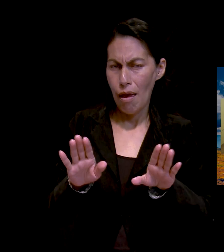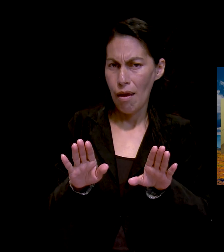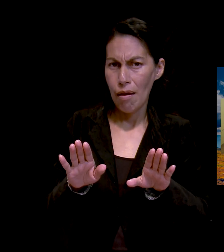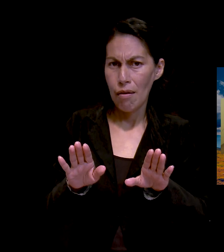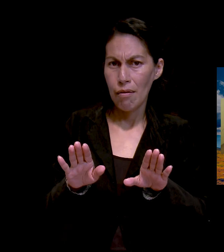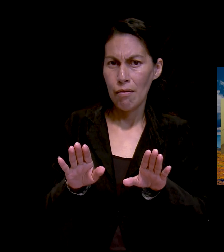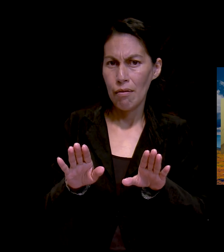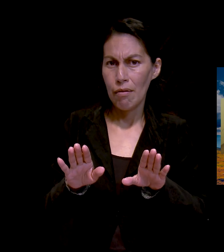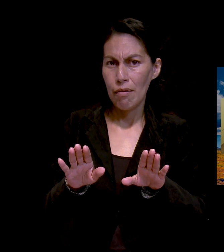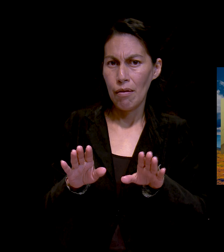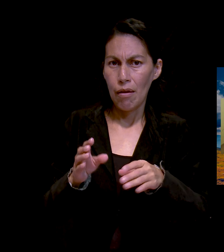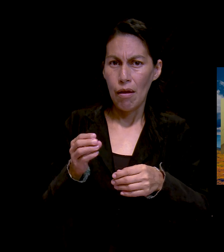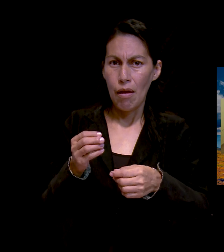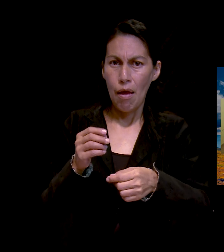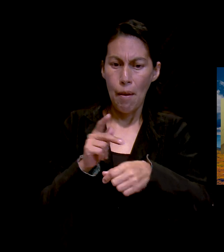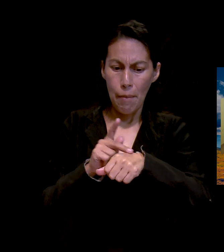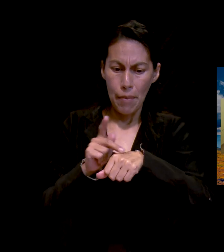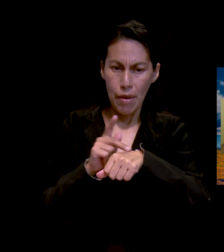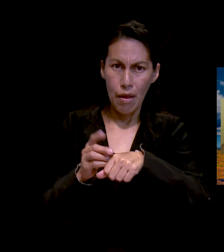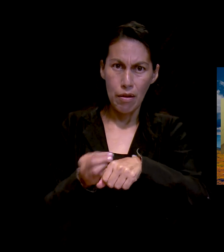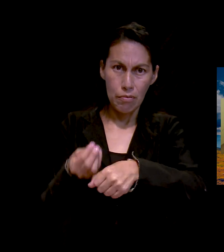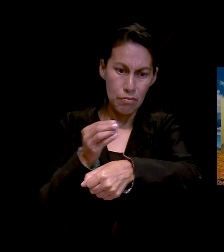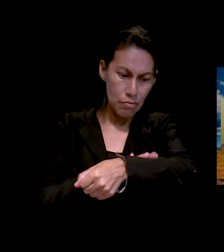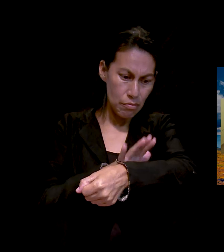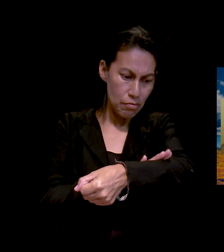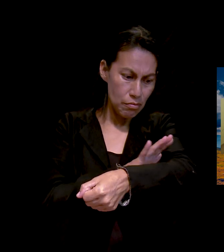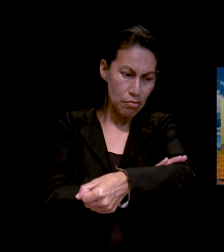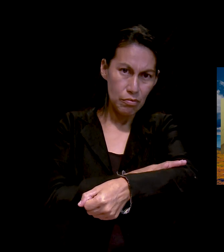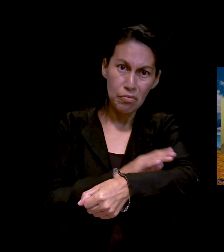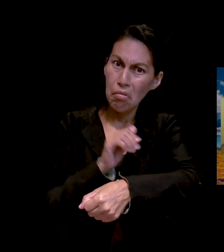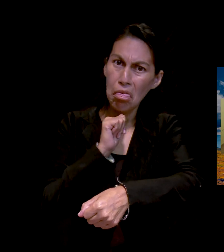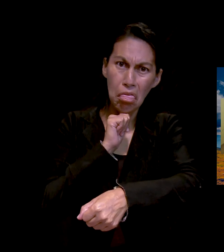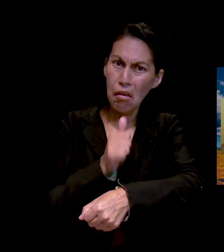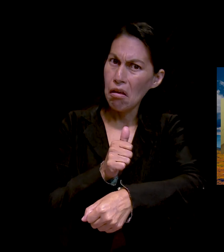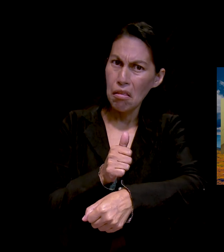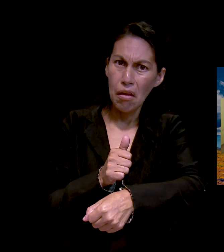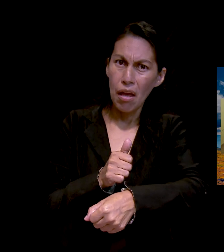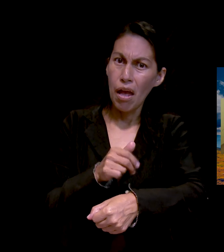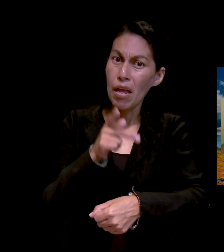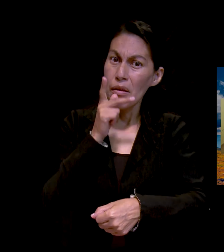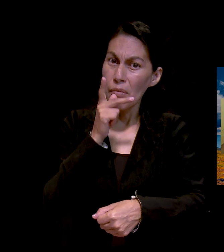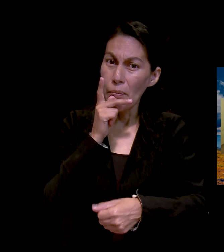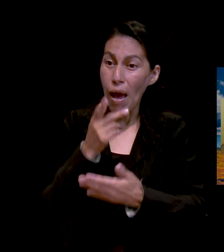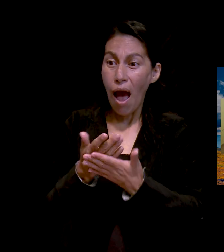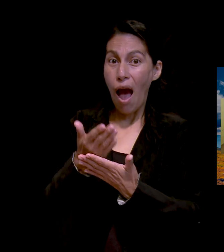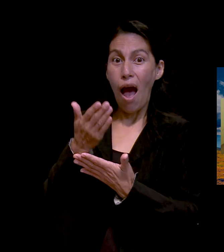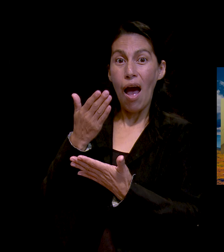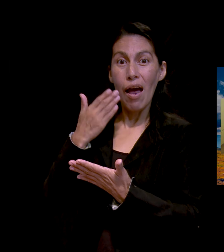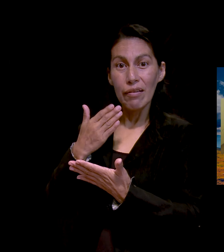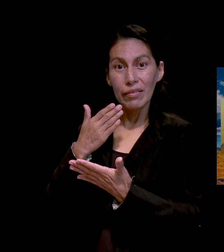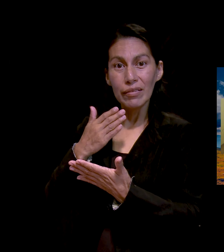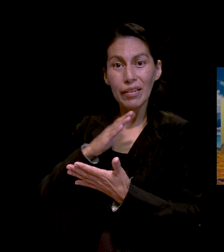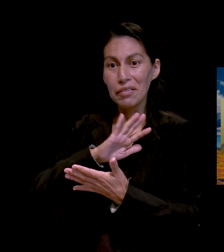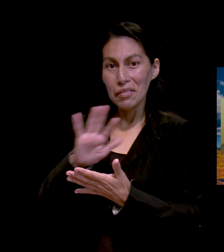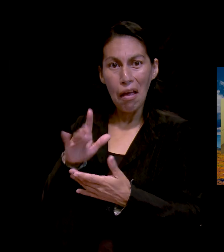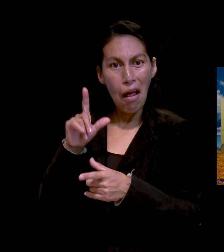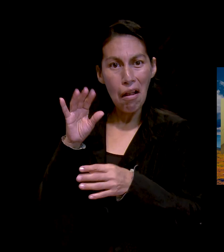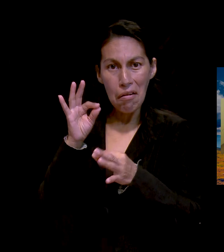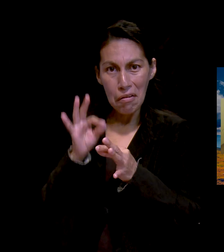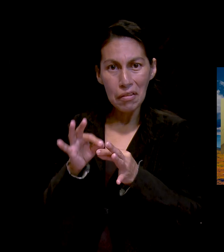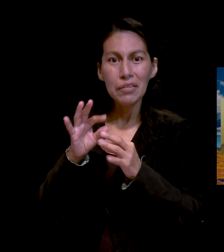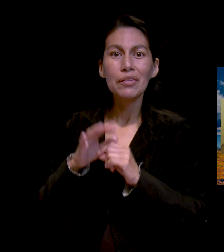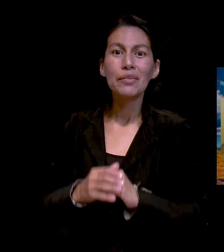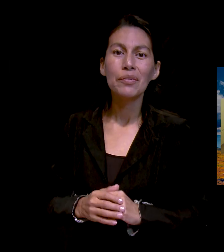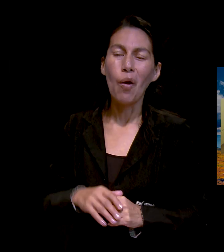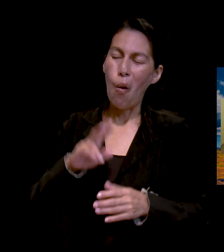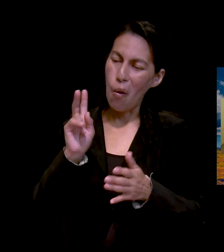ese tratamiento a mi papá. Y mi papá salió mucho antes de ese proceso. Así que nuevamente ahí